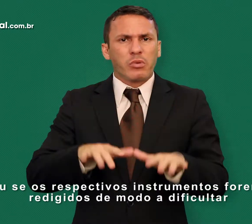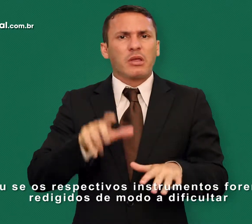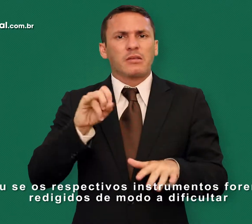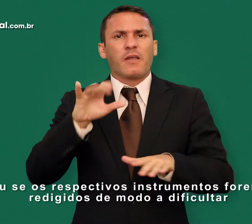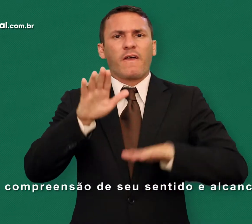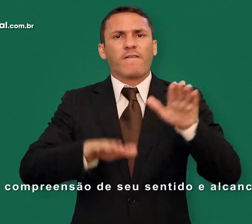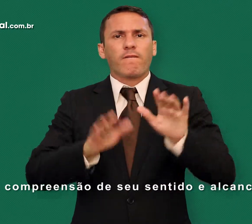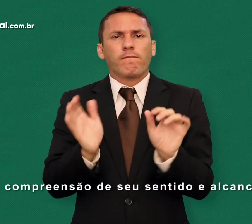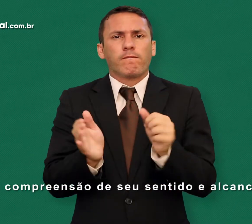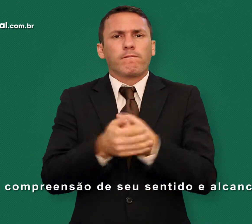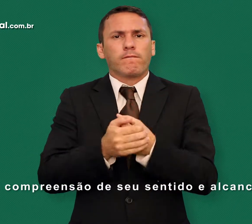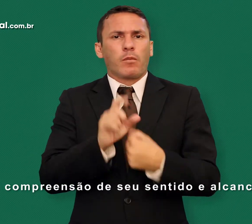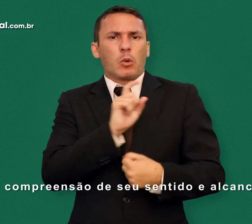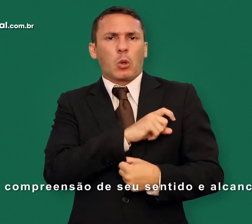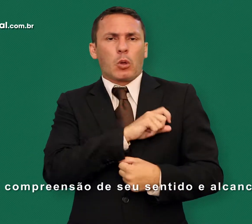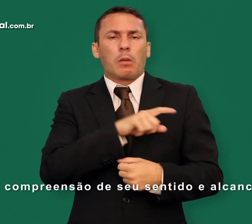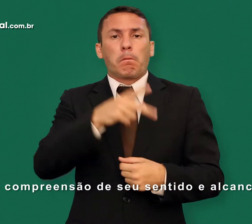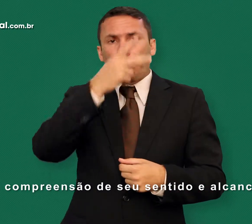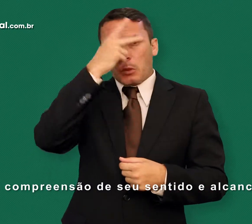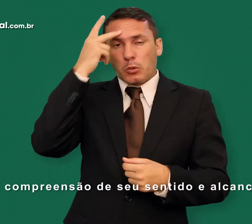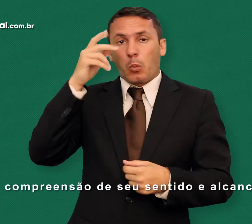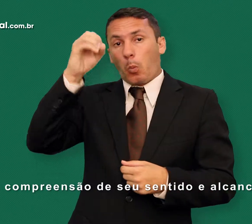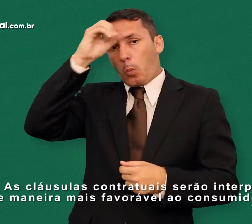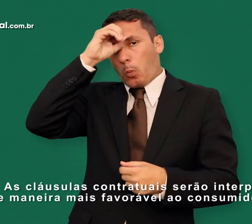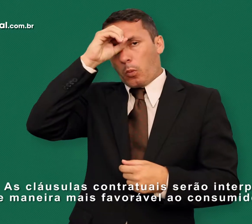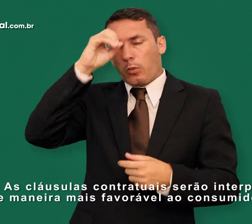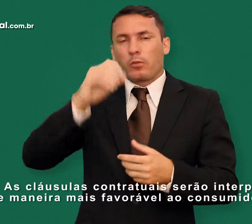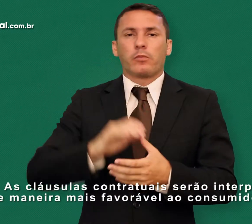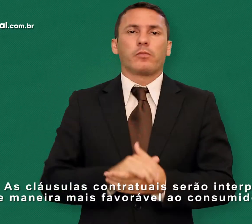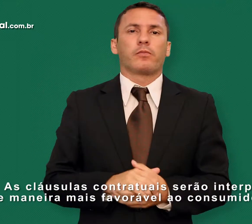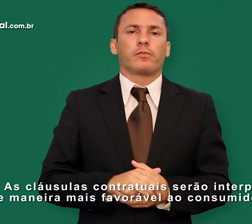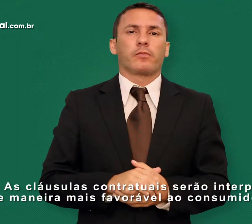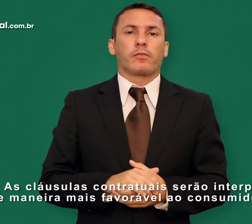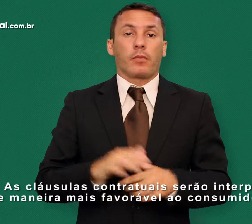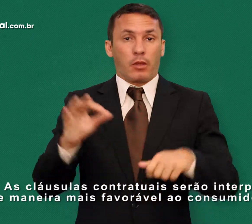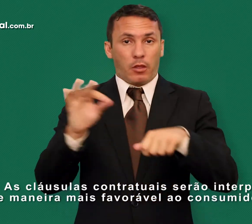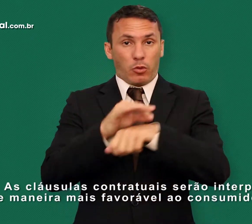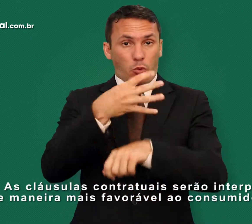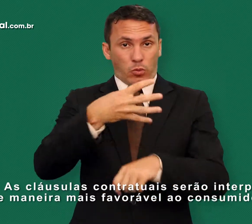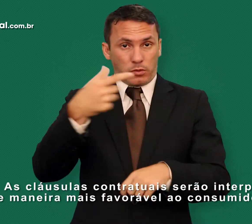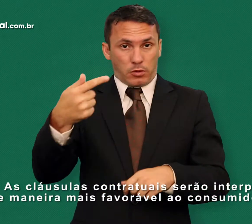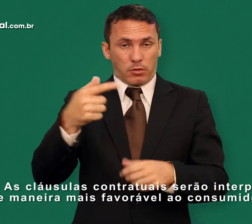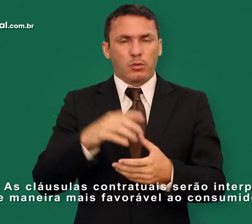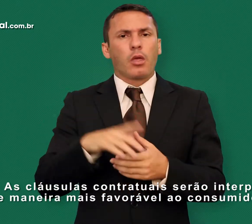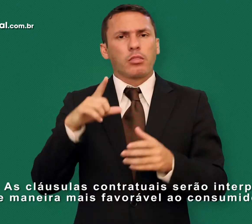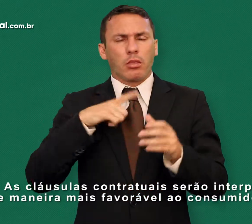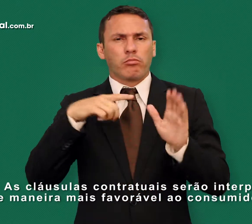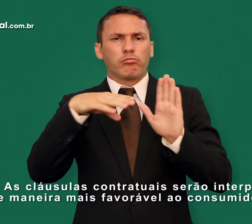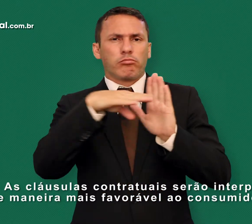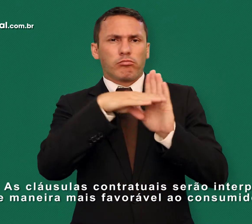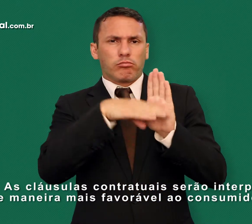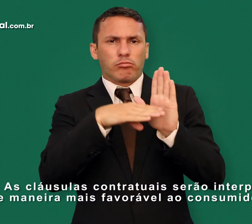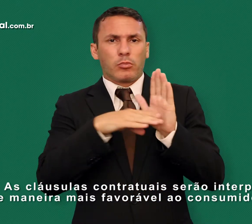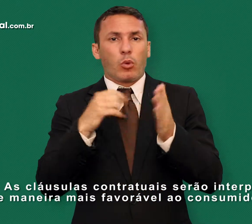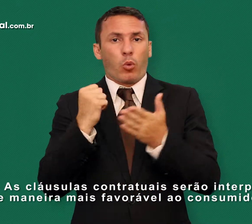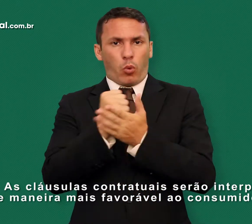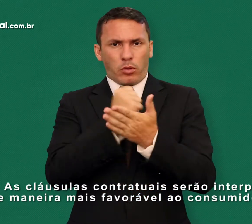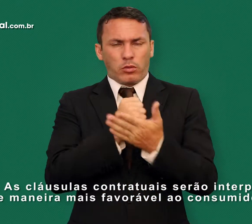dificultar a compreensão de seu sentido e alcance. Artigo 47 As cláusulas contratuais serão interpretadas de maneira